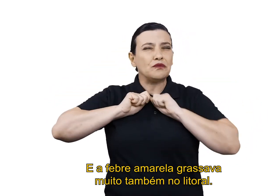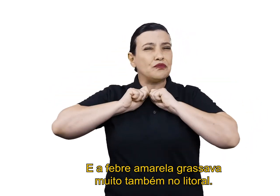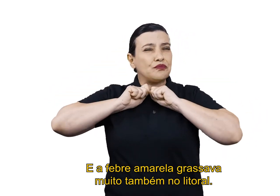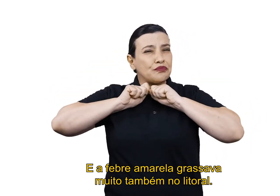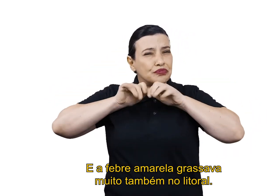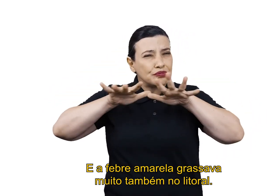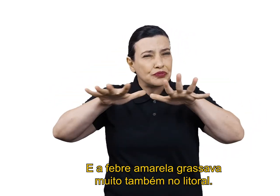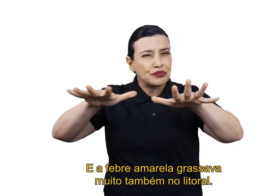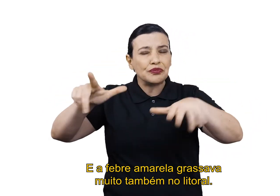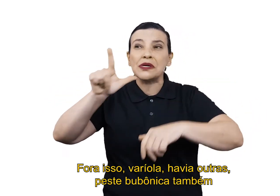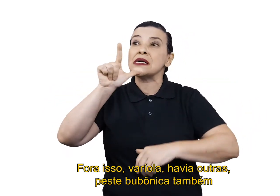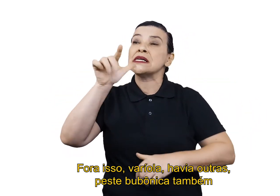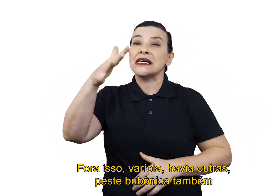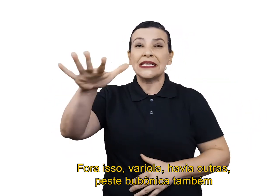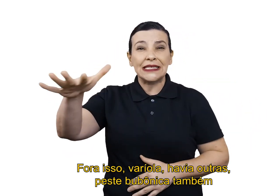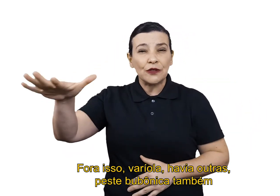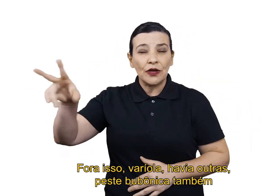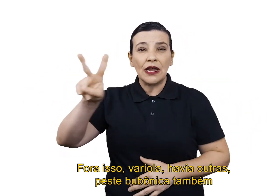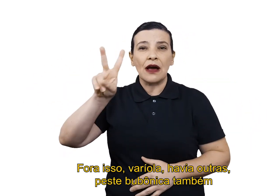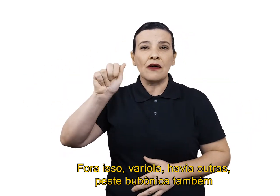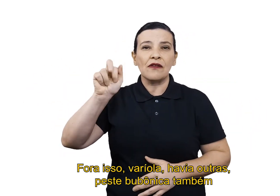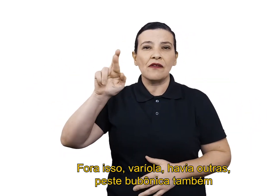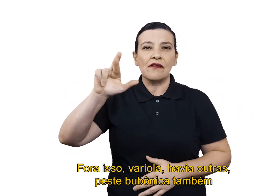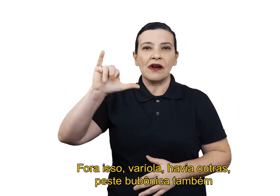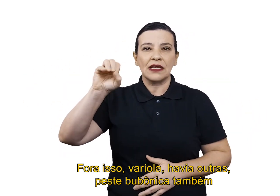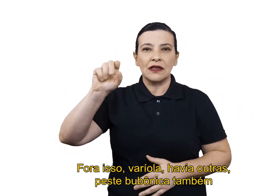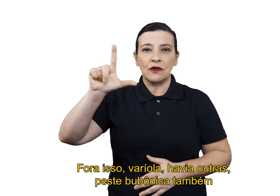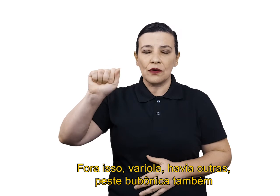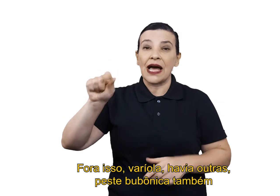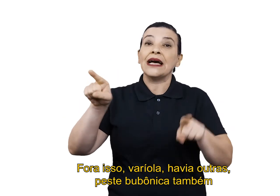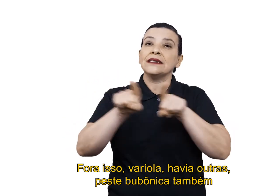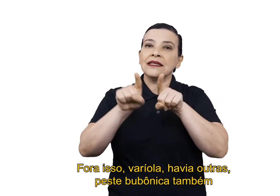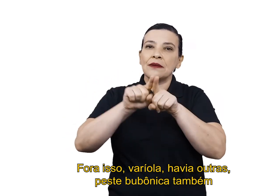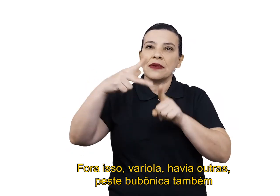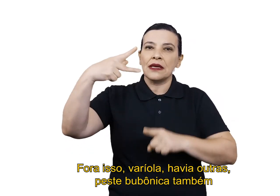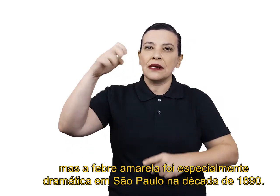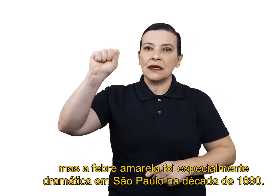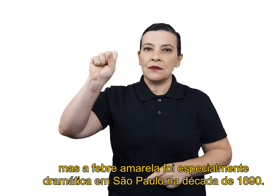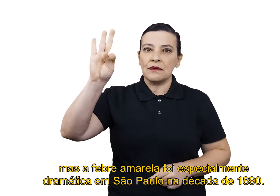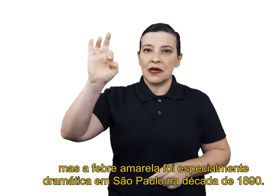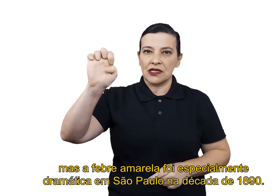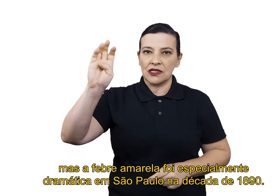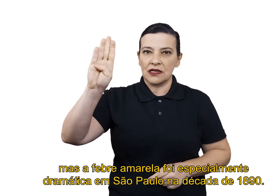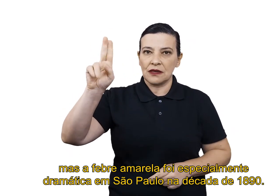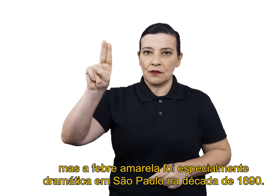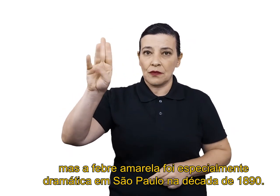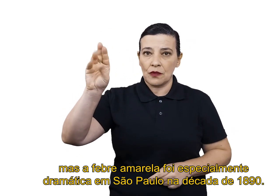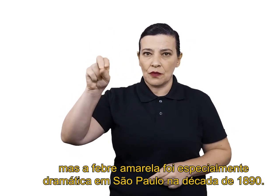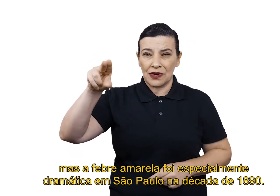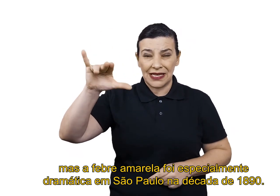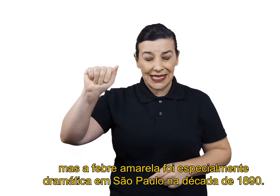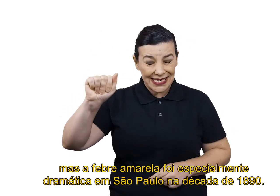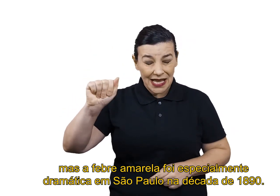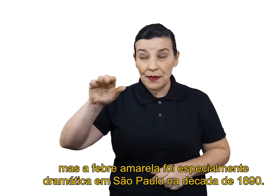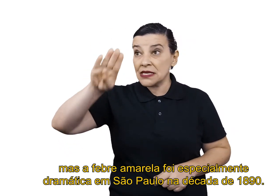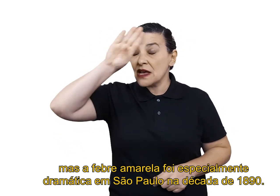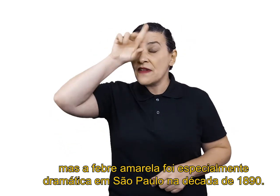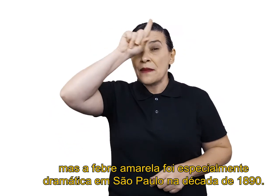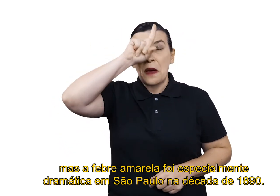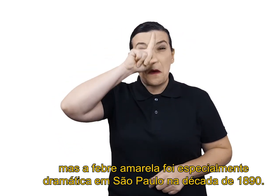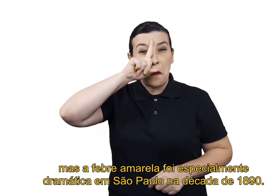também muito no litoral. Fora isso, variu lá. Havia outra espécie bubônica também, né? Mas a febre amarela foi